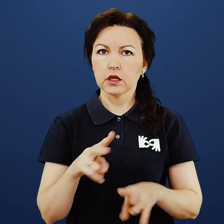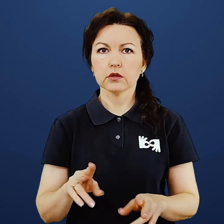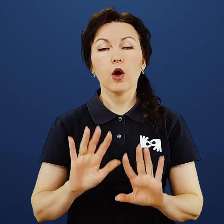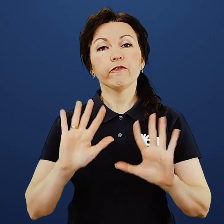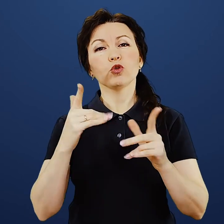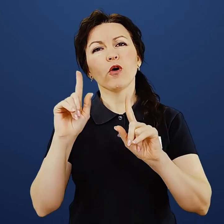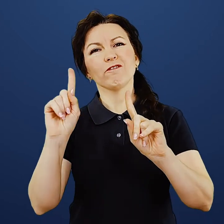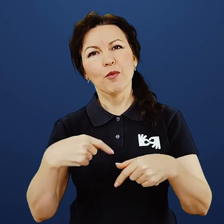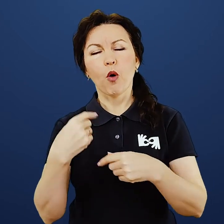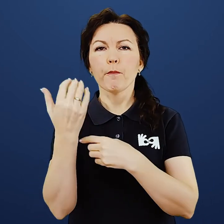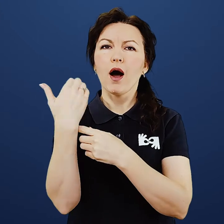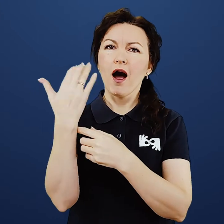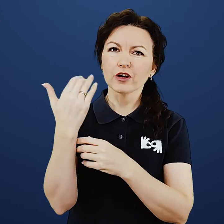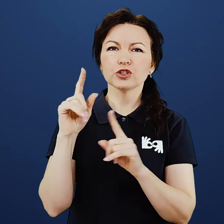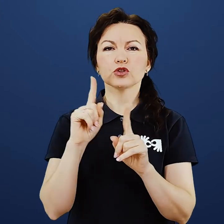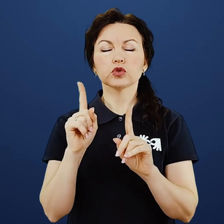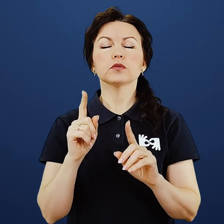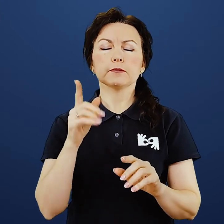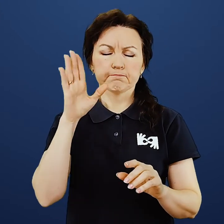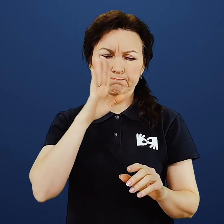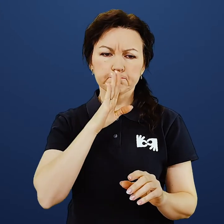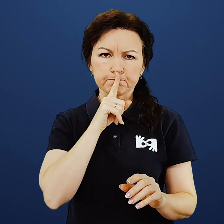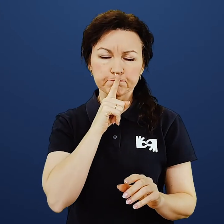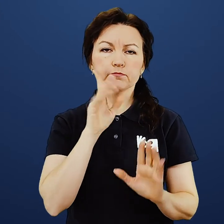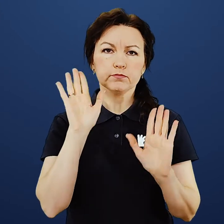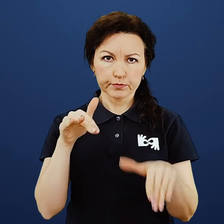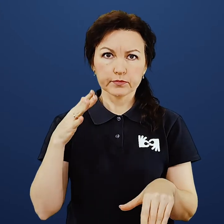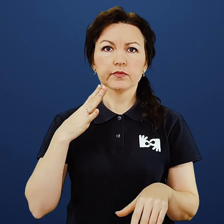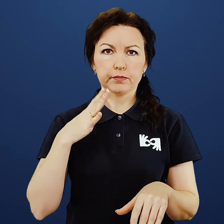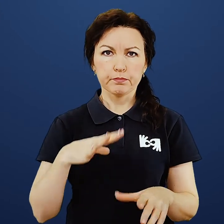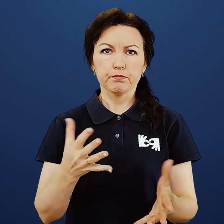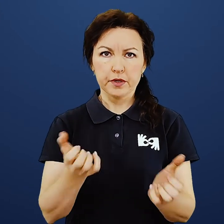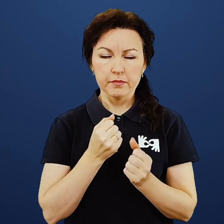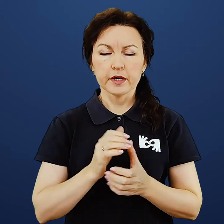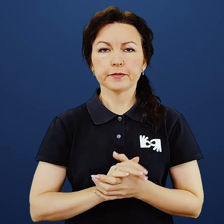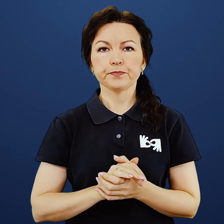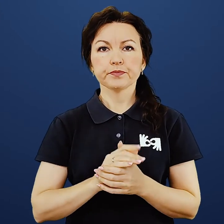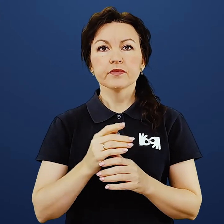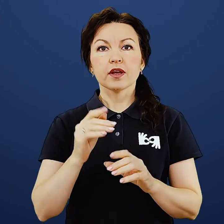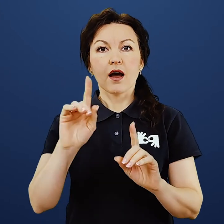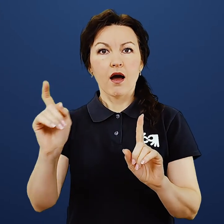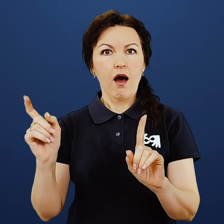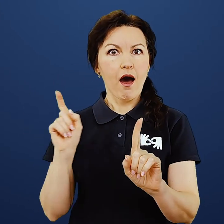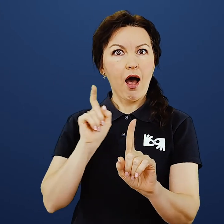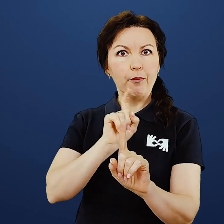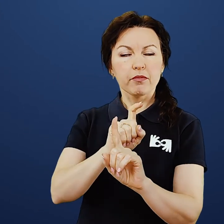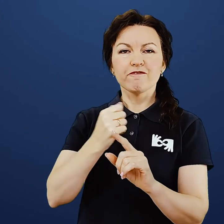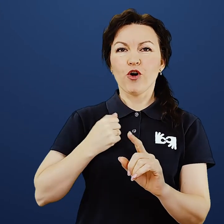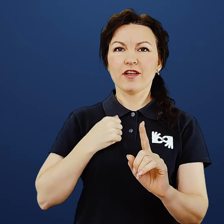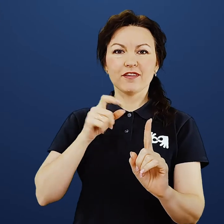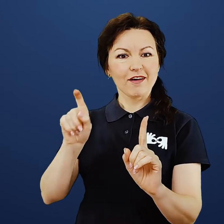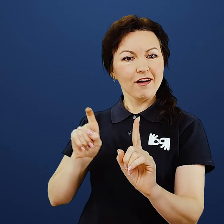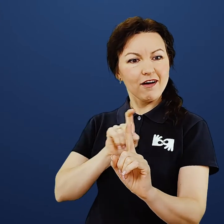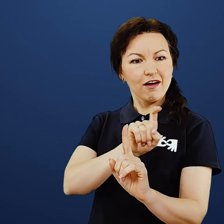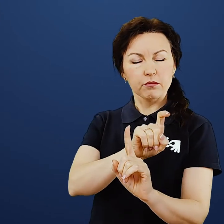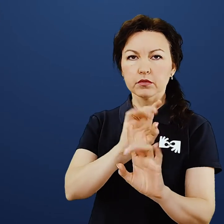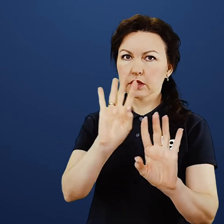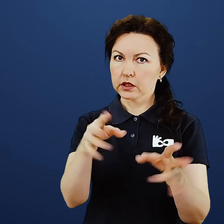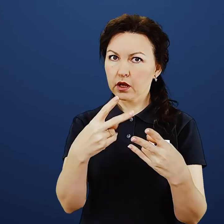Будьте готові на вимогу відкрити багажник та оглянути салон автомобіля. Не заходити за спину військовим